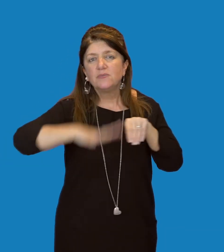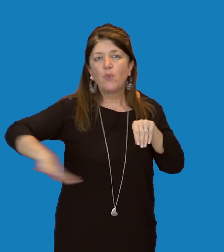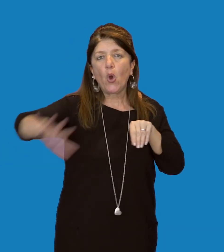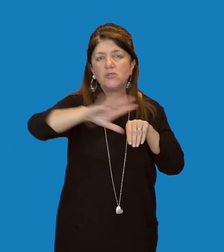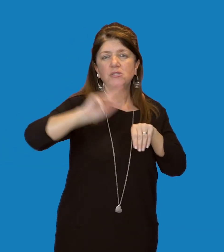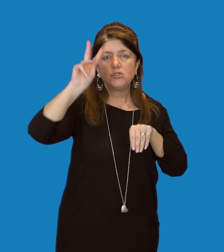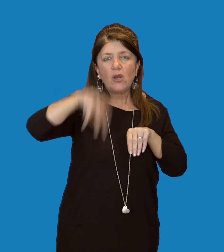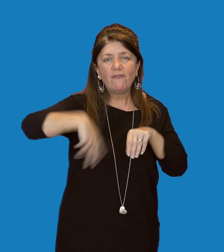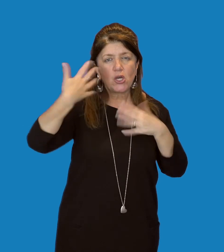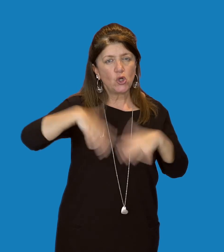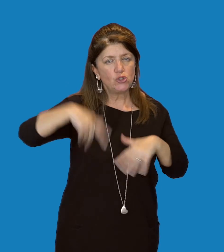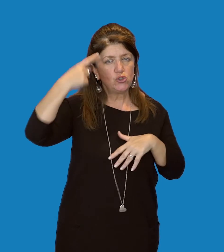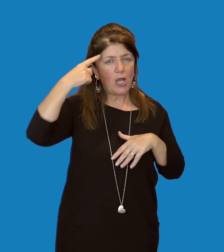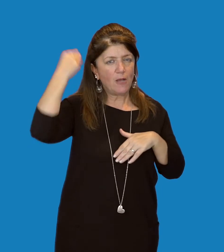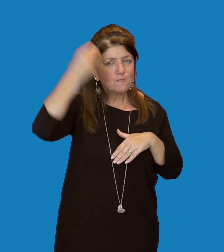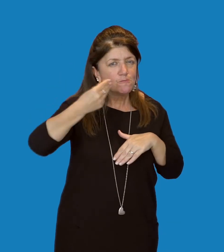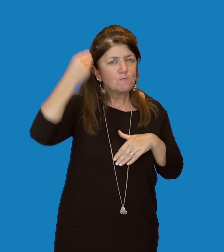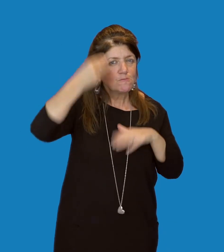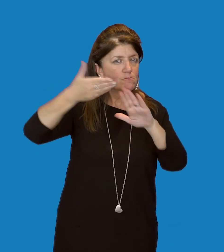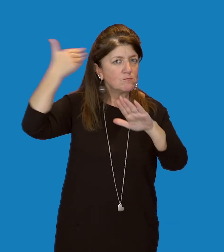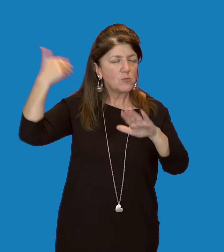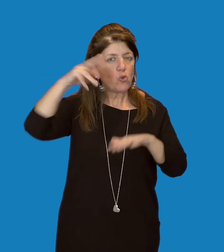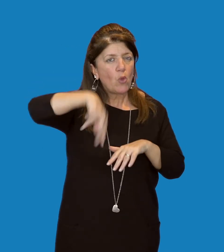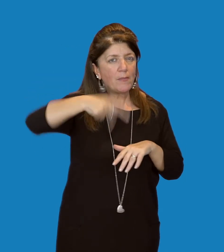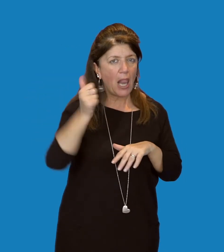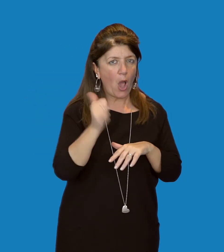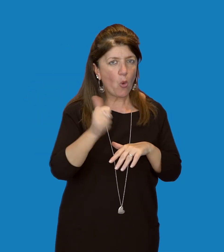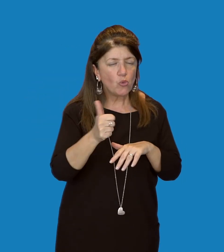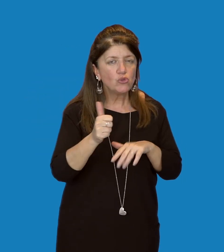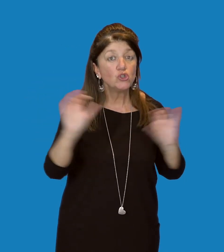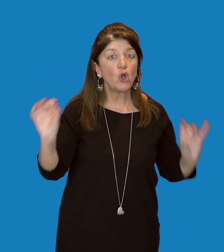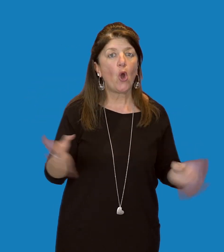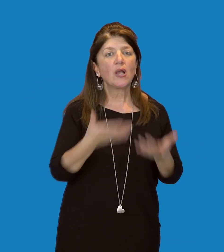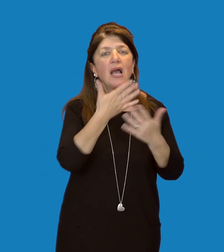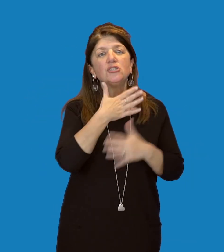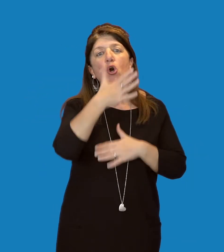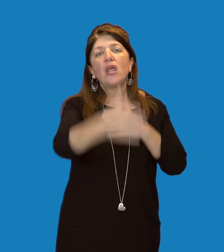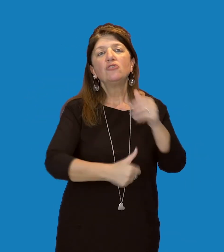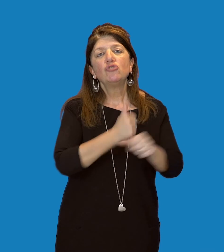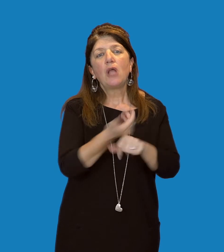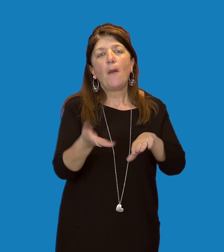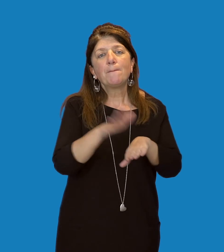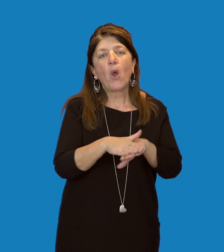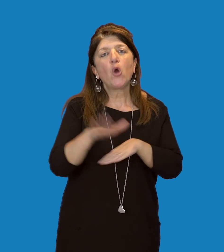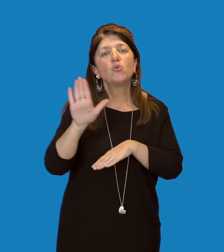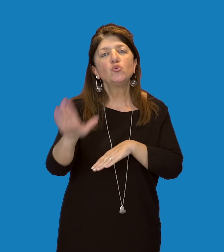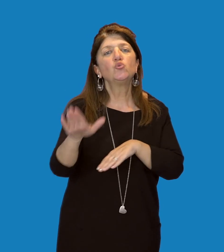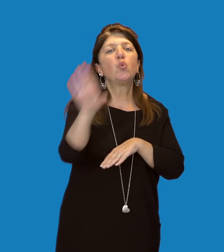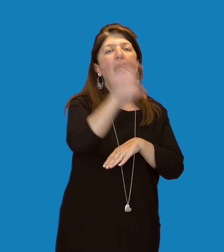nel 2011 in occasione del centenario della morte di Emilio Salgari, autori di innumerevoli